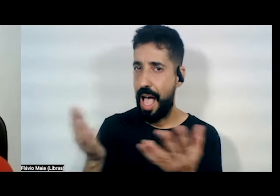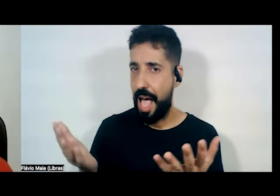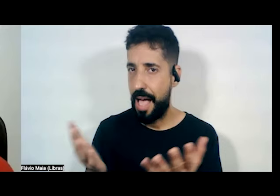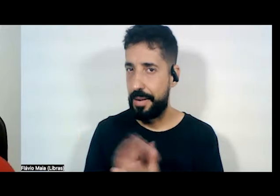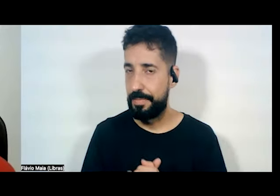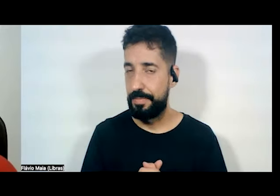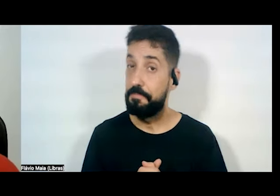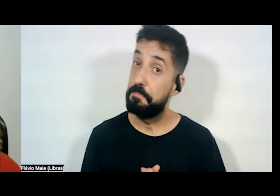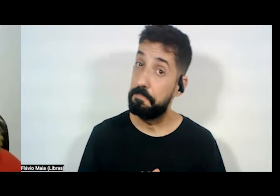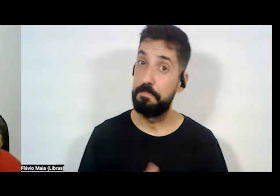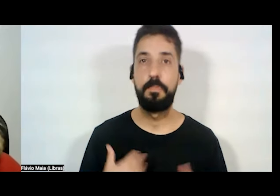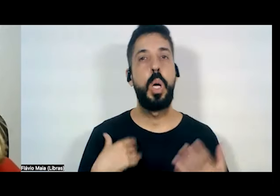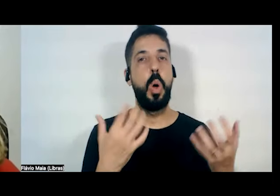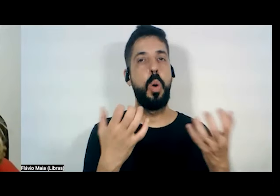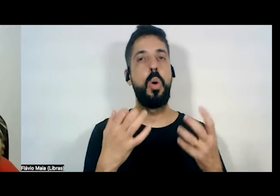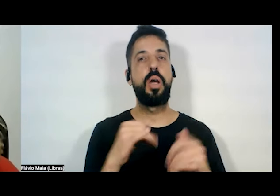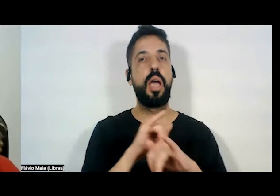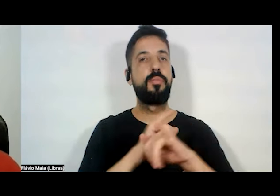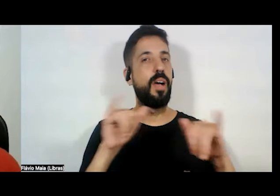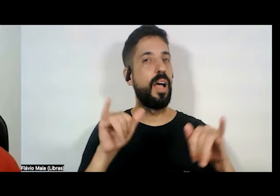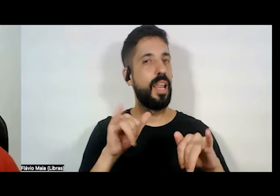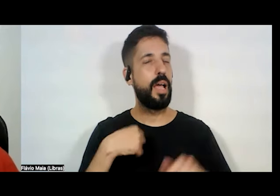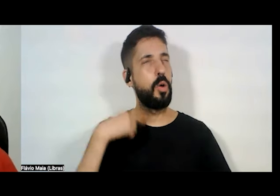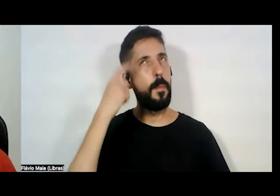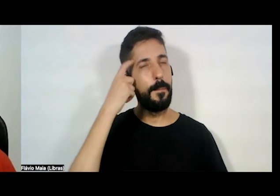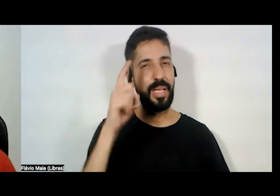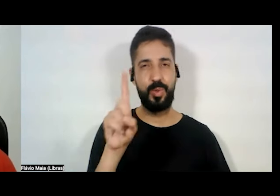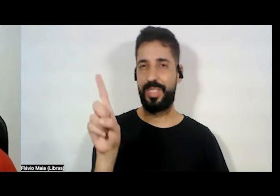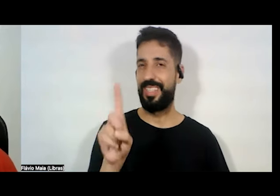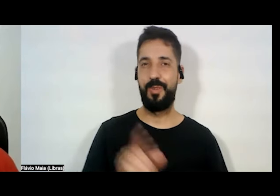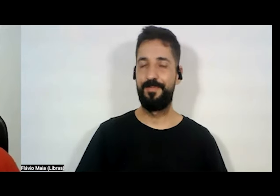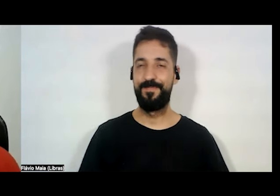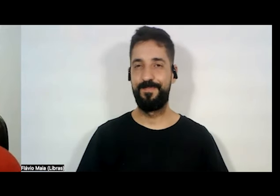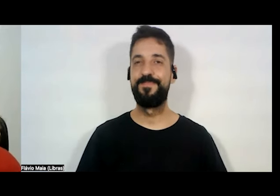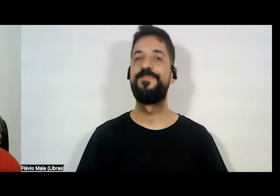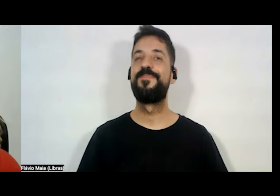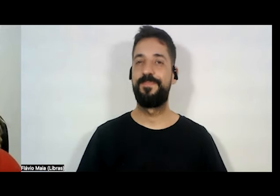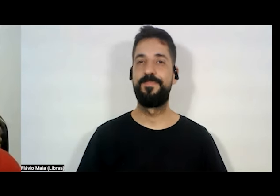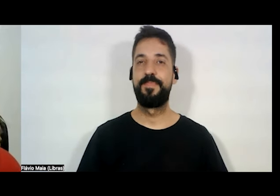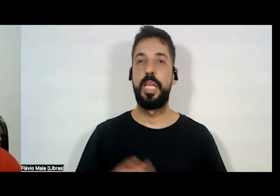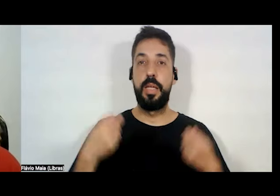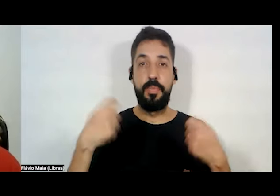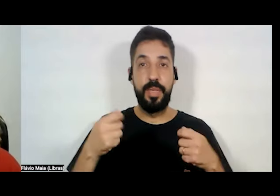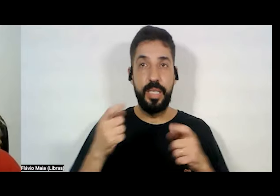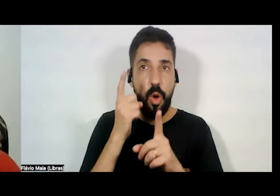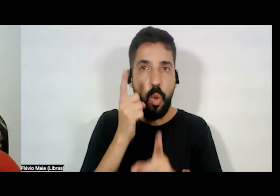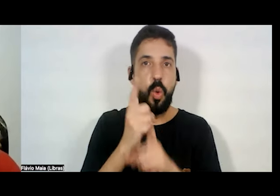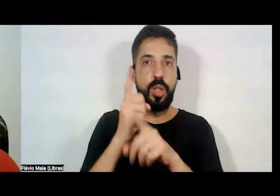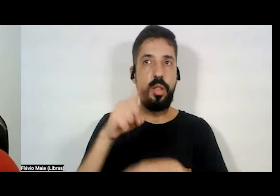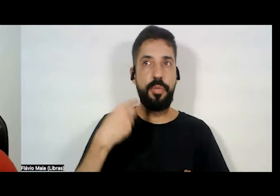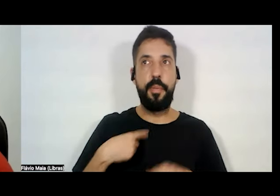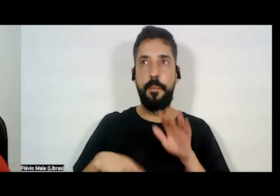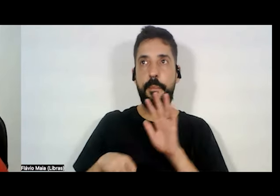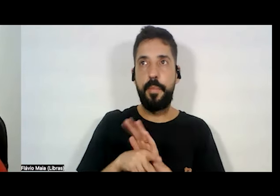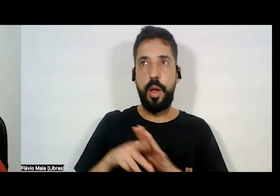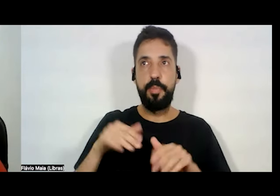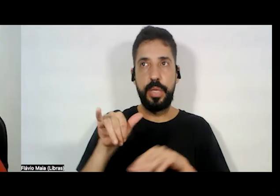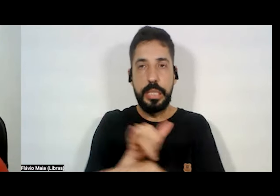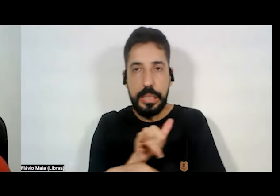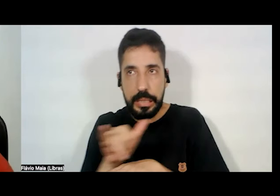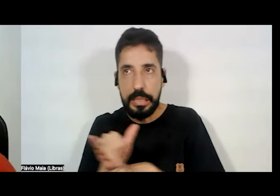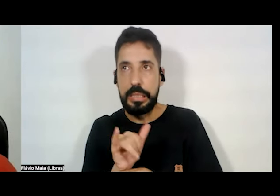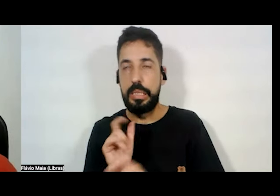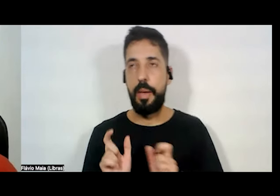eu quero dizer para vocês que eu acho que não. Que a gente tem que encontrar as nossas próprias ferramentas e palavras